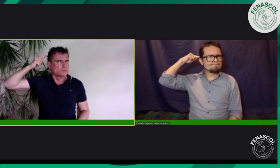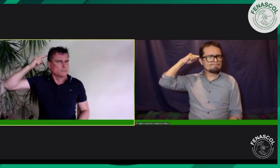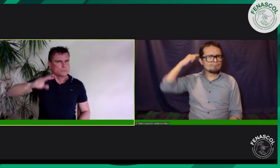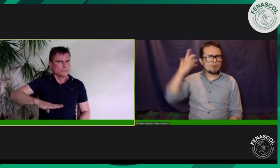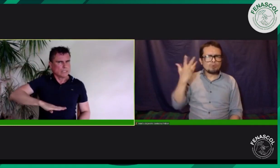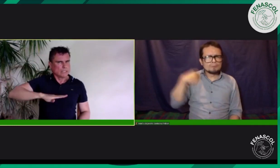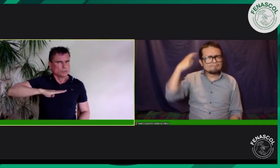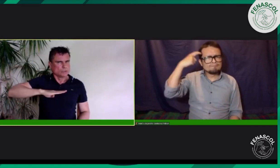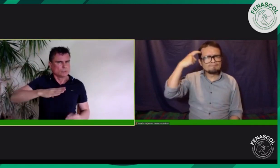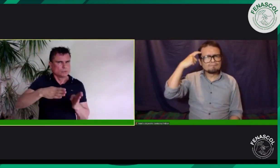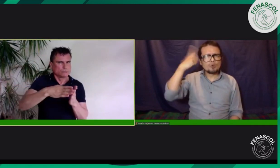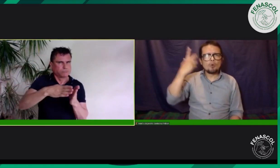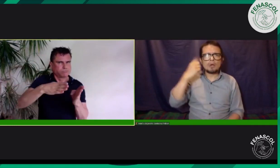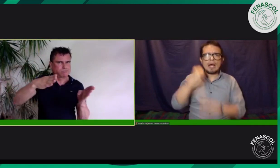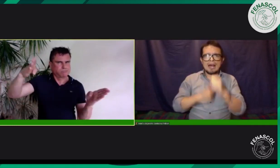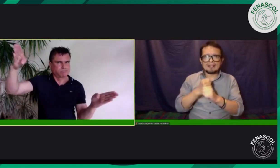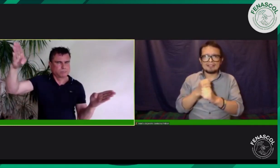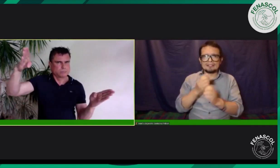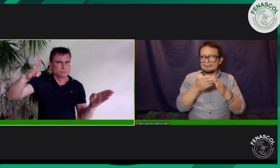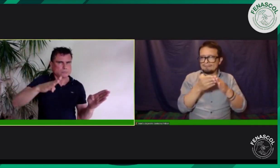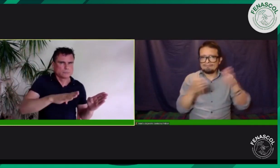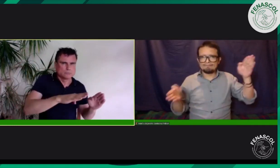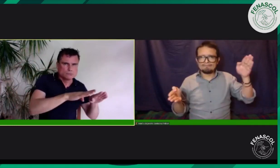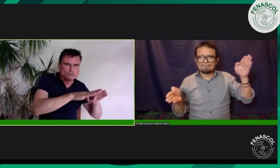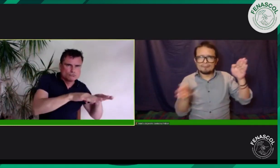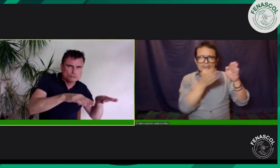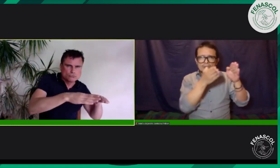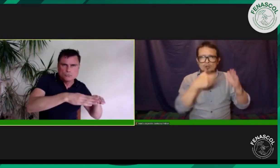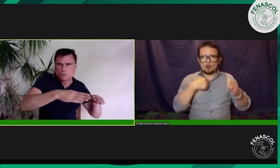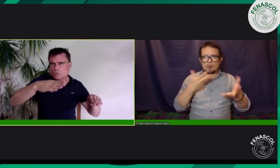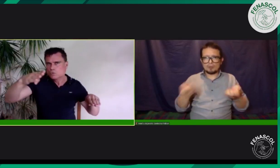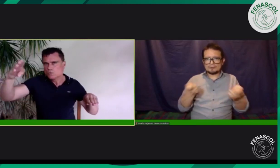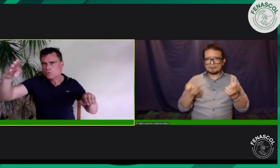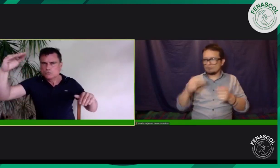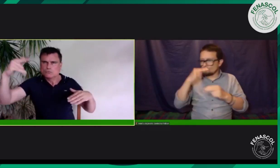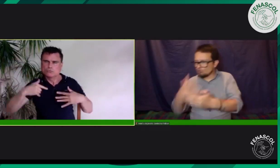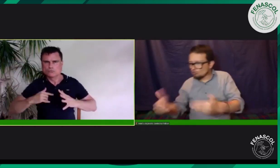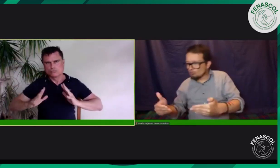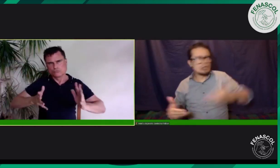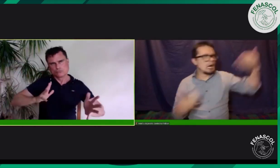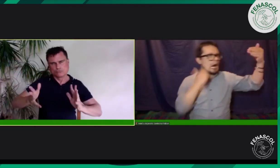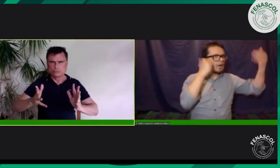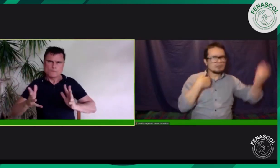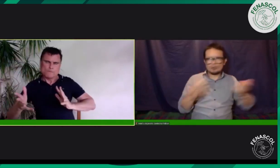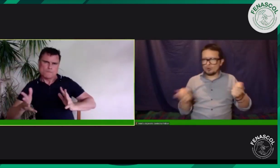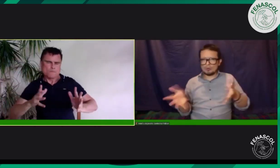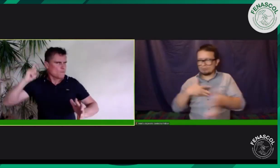Cuando yo estoy haciendo mi trabajo, debo pensar qué rango de personas me están viendo, cuál es su edad,